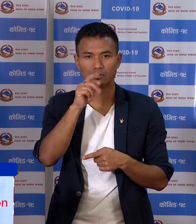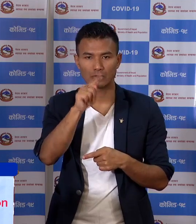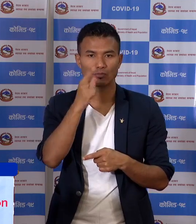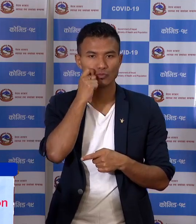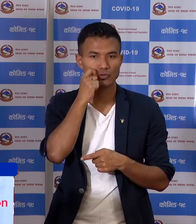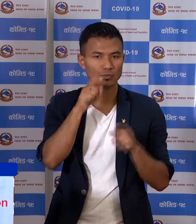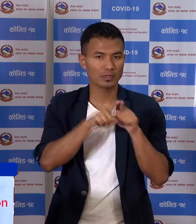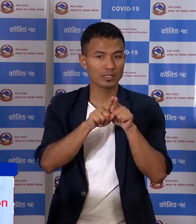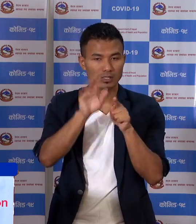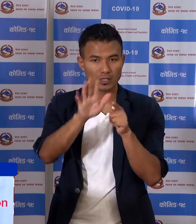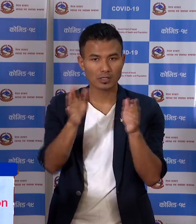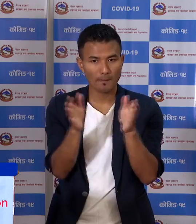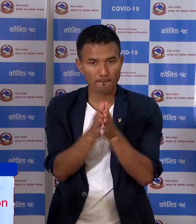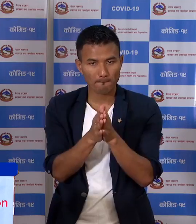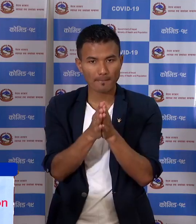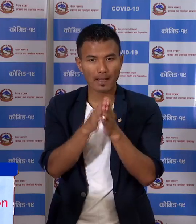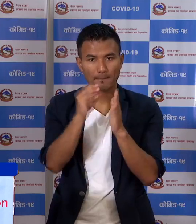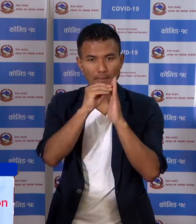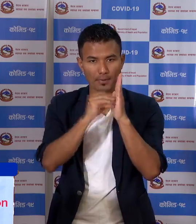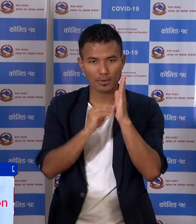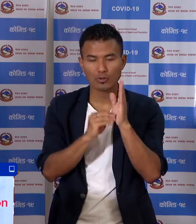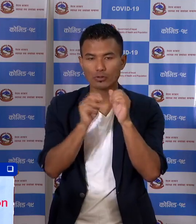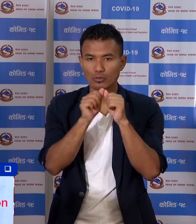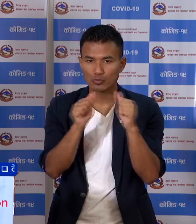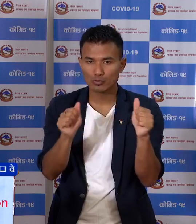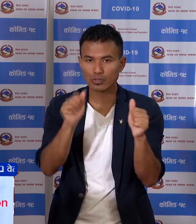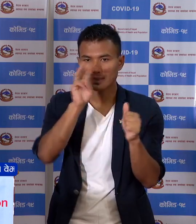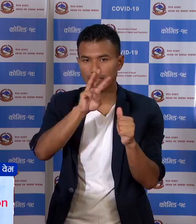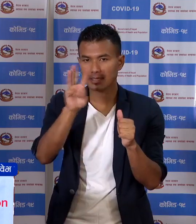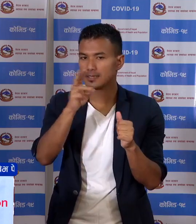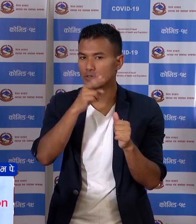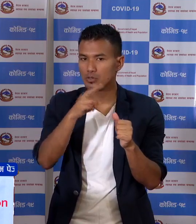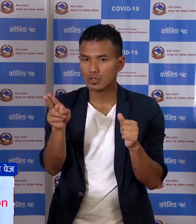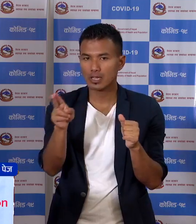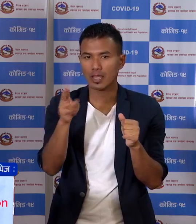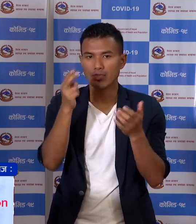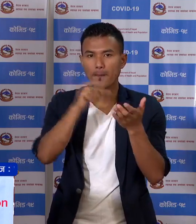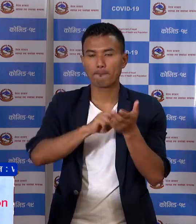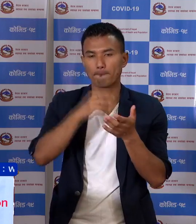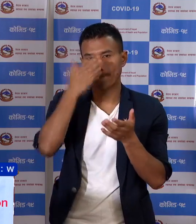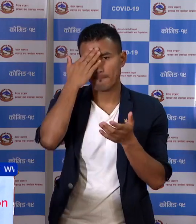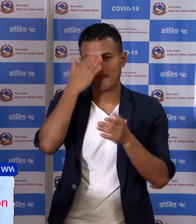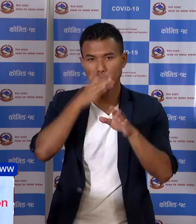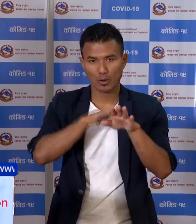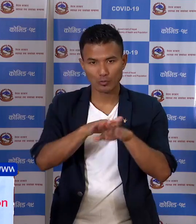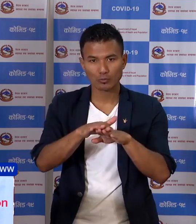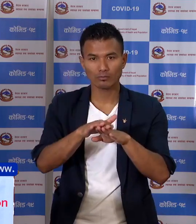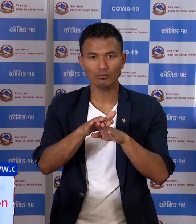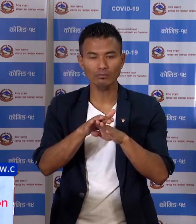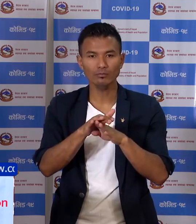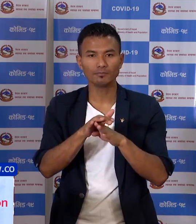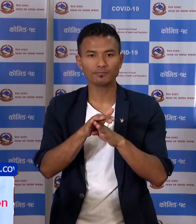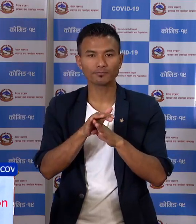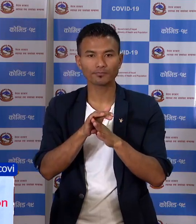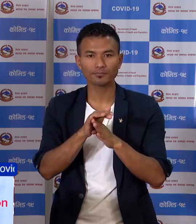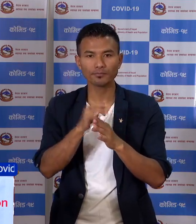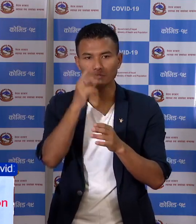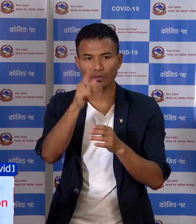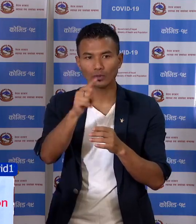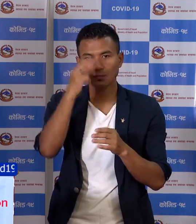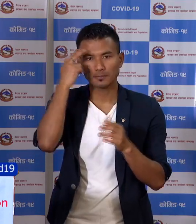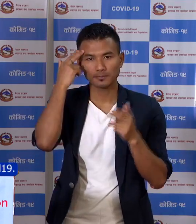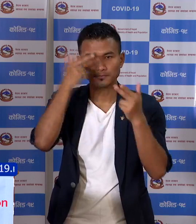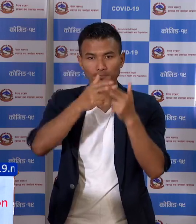कूल पचिल्लो बिवरन अनुसार त्या 30 जाना थप संक्रमित को